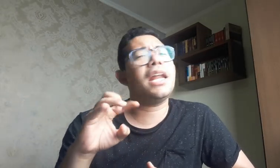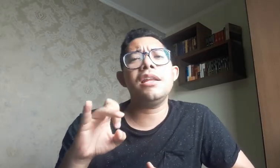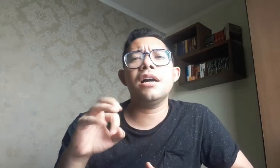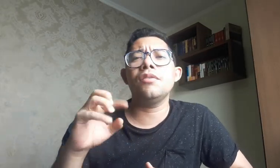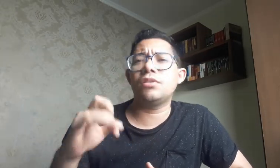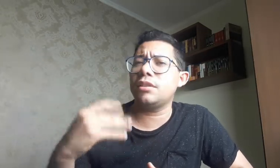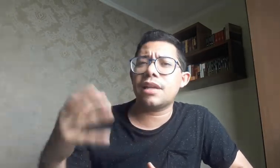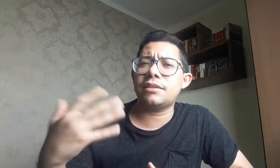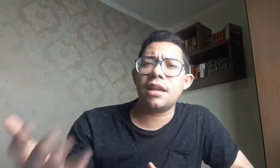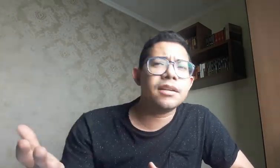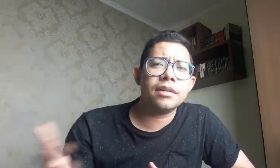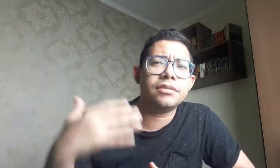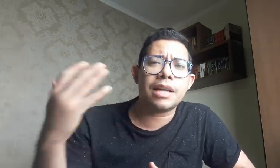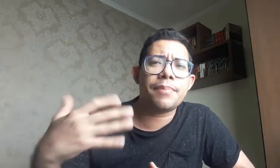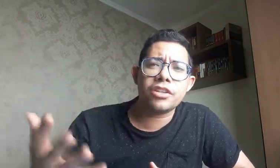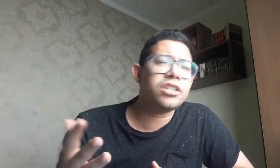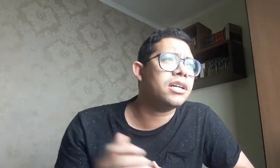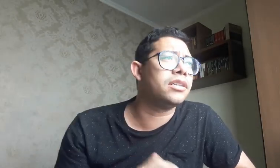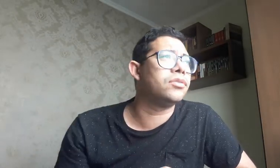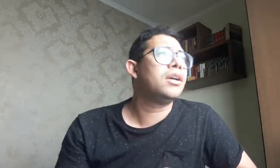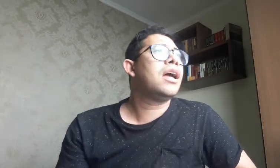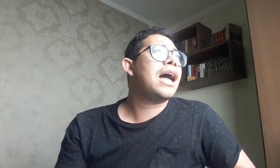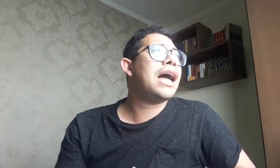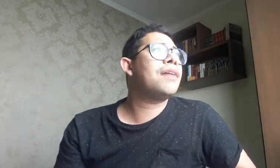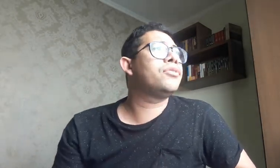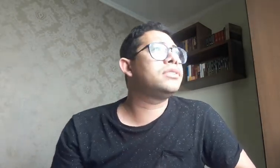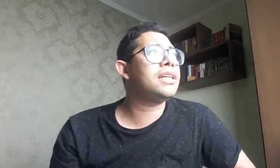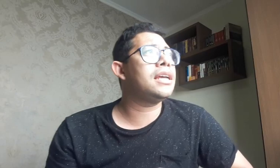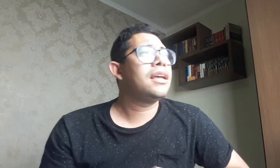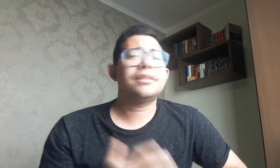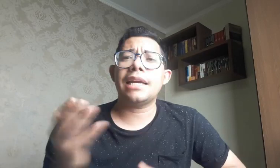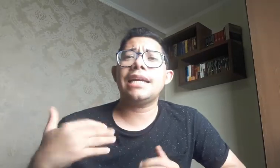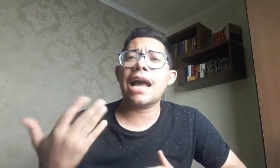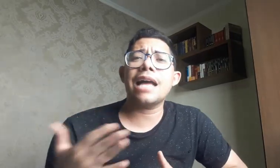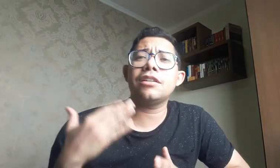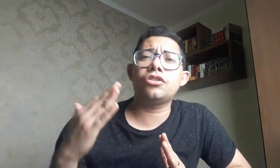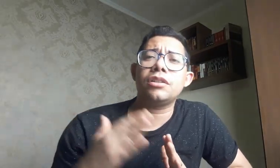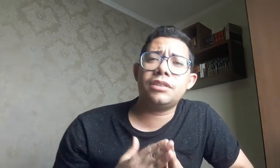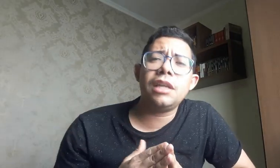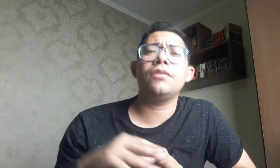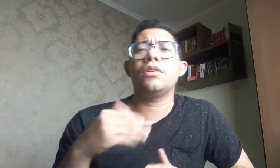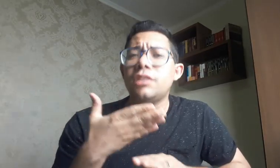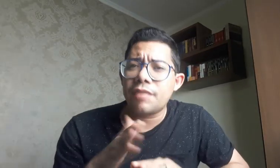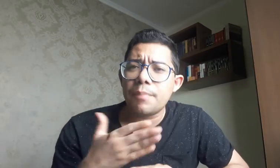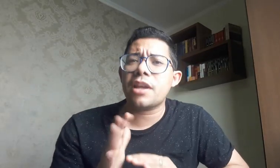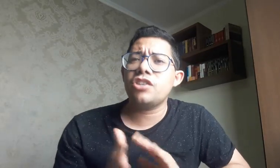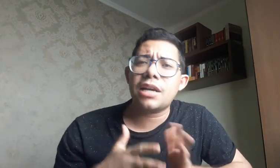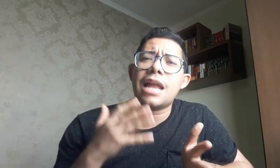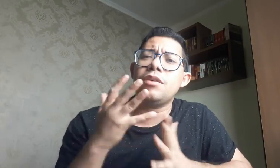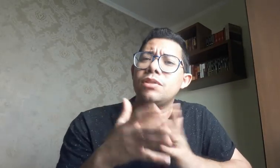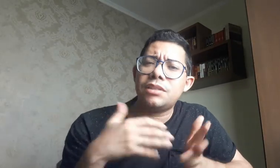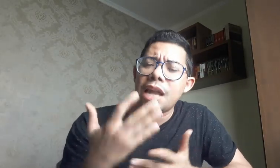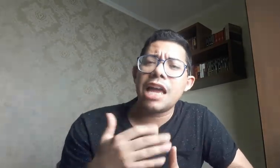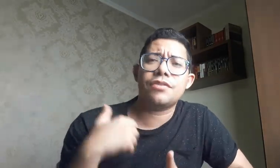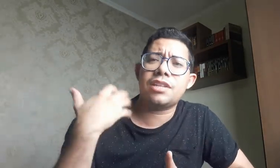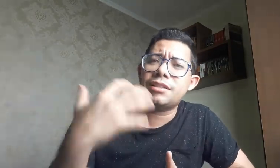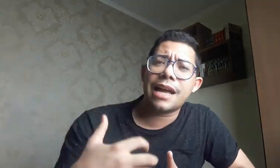treinando, você está treinando, você está praticando. Ah, você está em casa sozinho, então você vai praticar a língua de sinais, você está